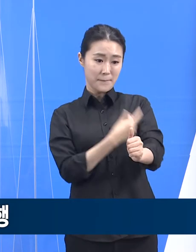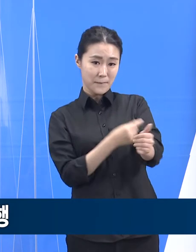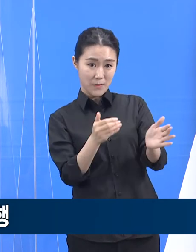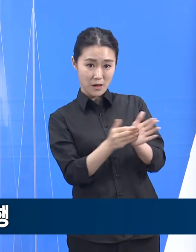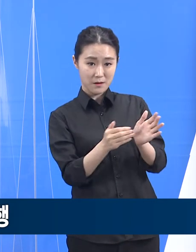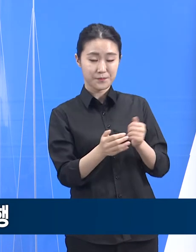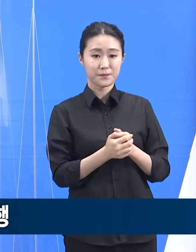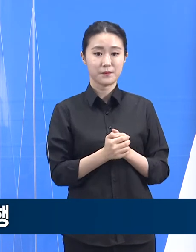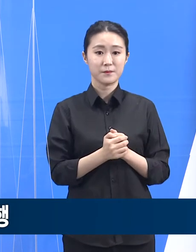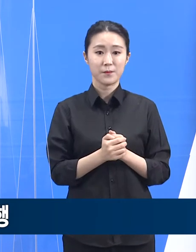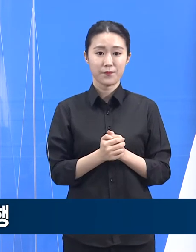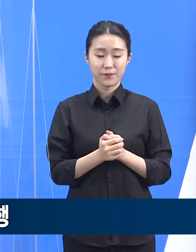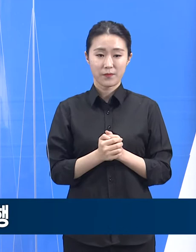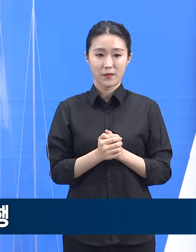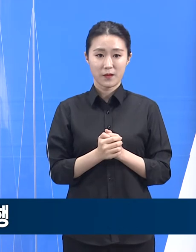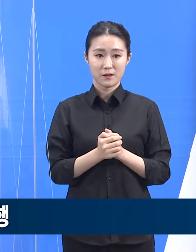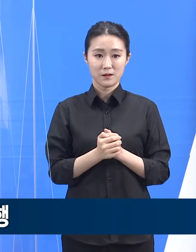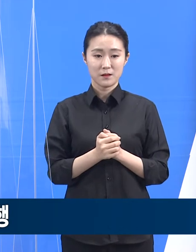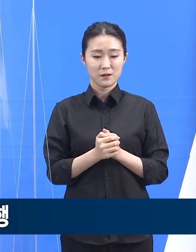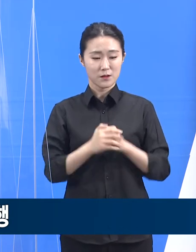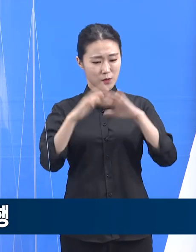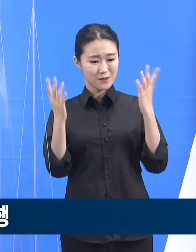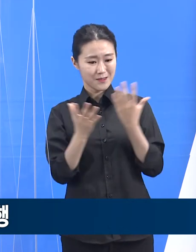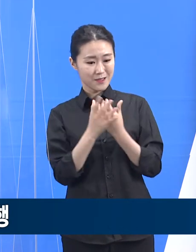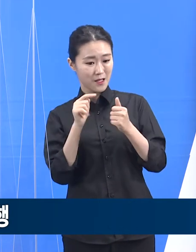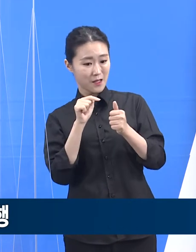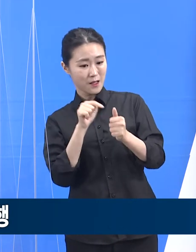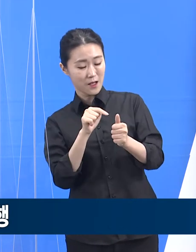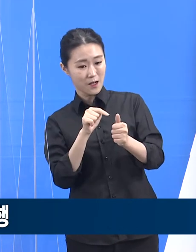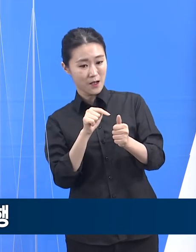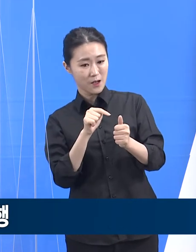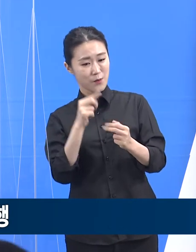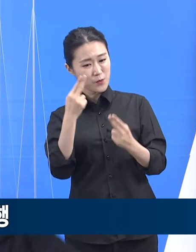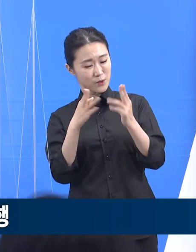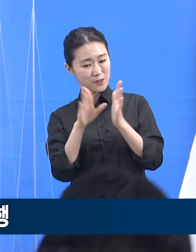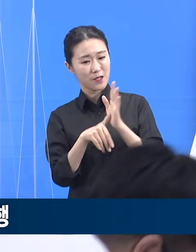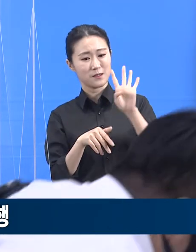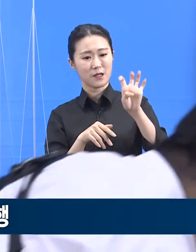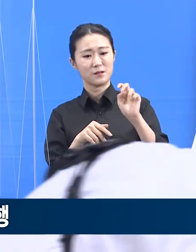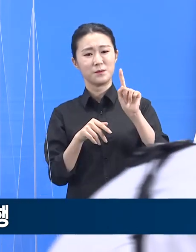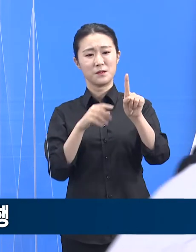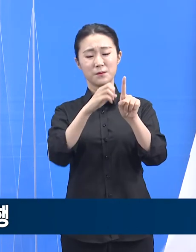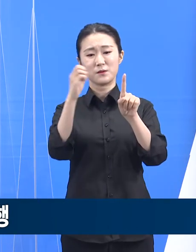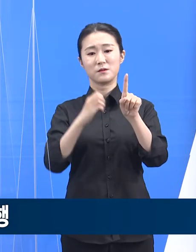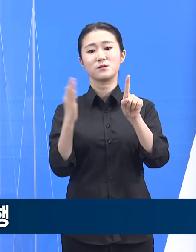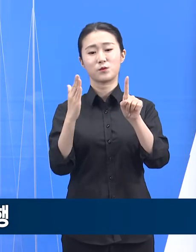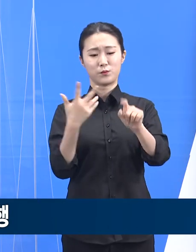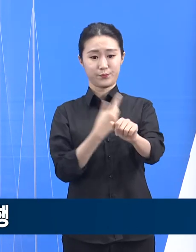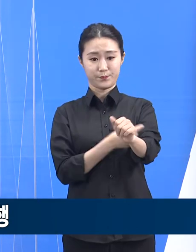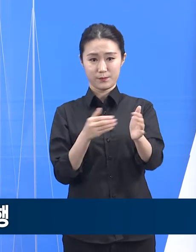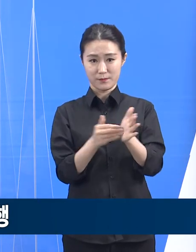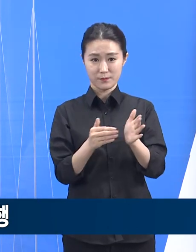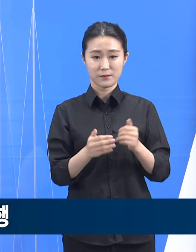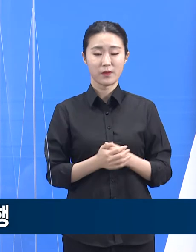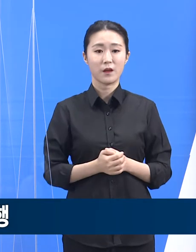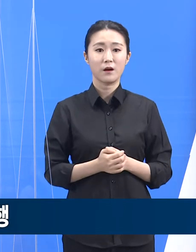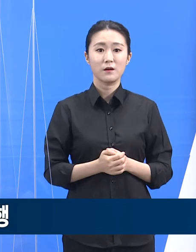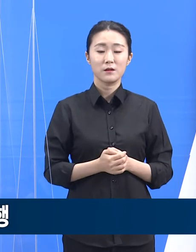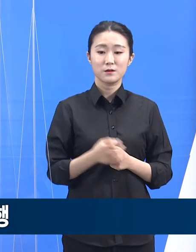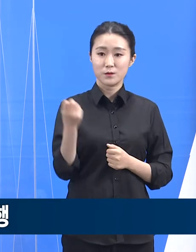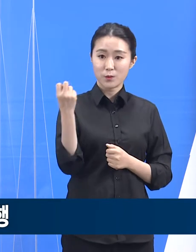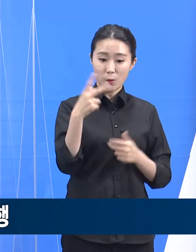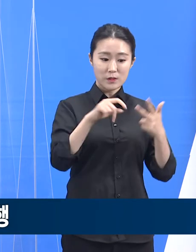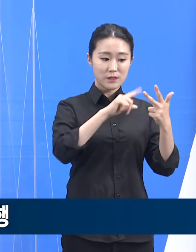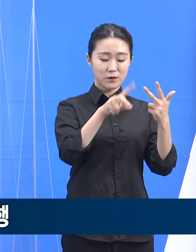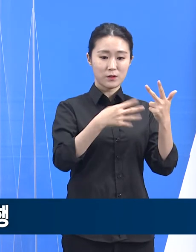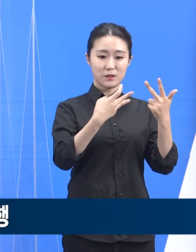,934명 대비 41%를 접종하였습니다. 19일부터 시작한 고3 수험생 및 고등학교